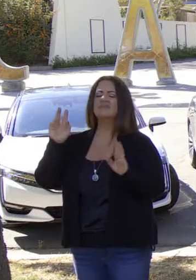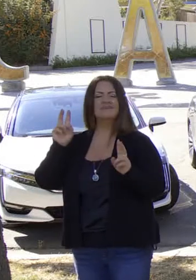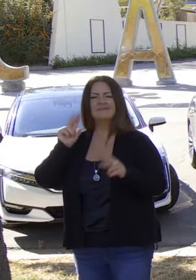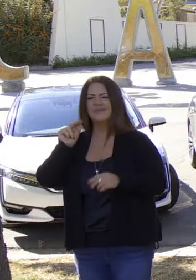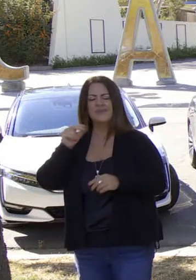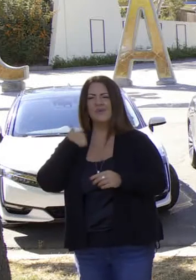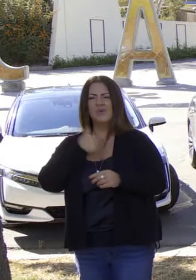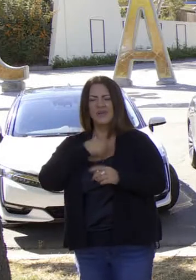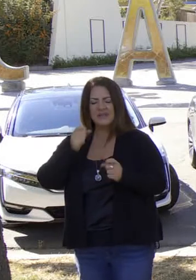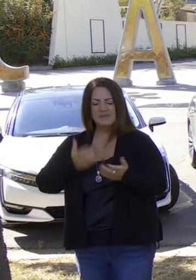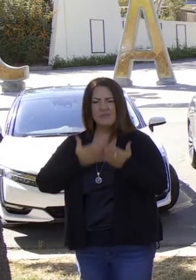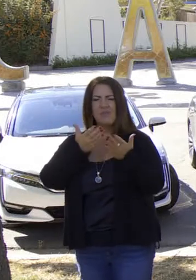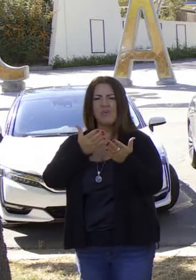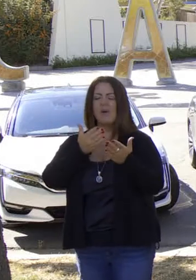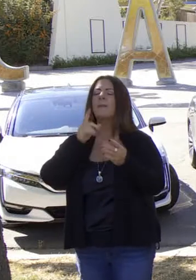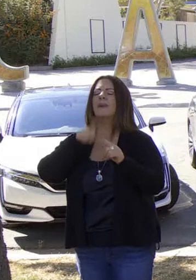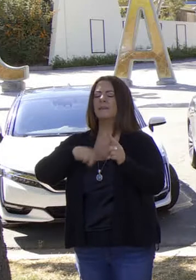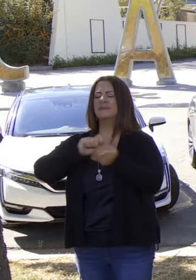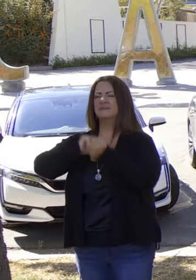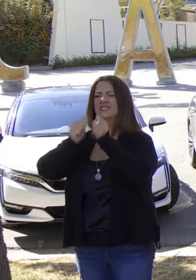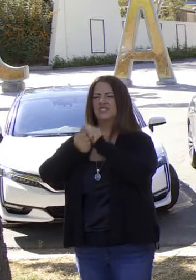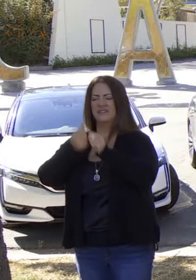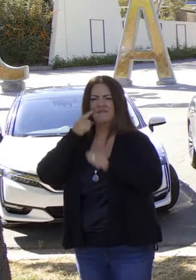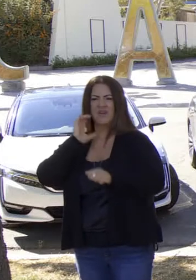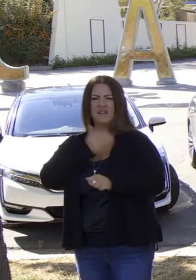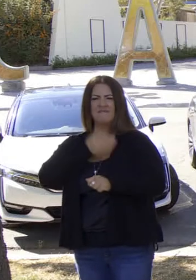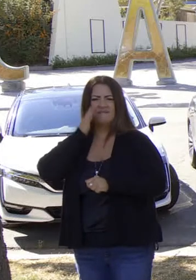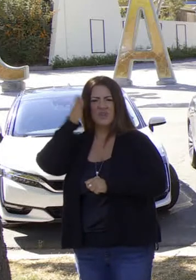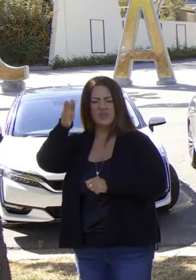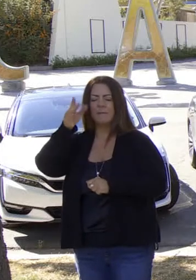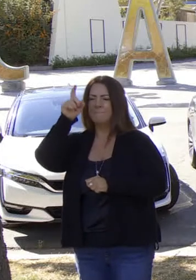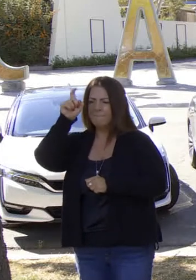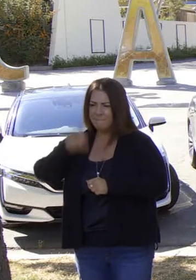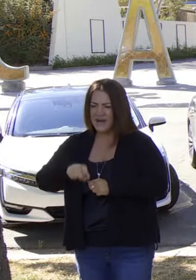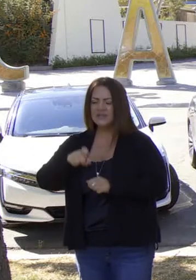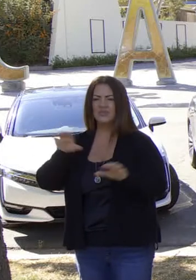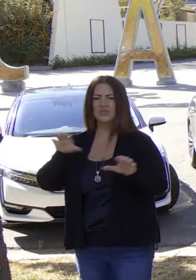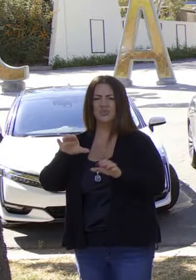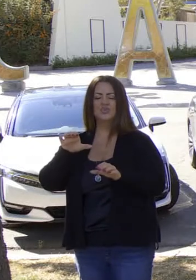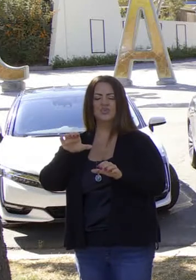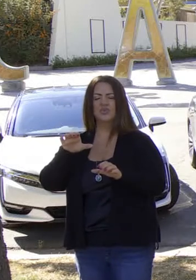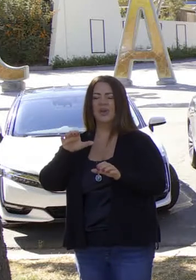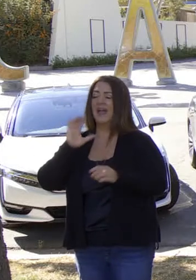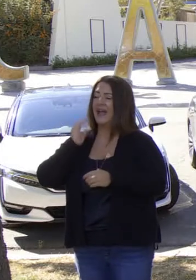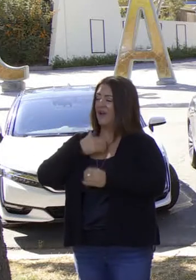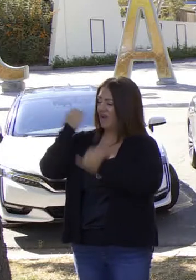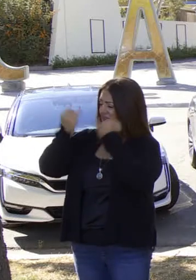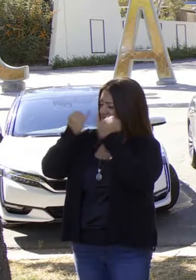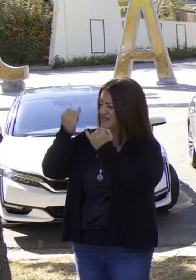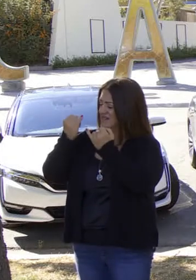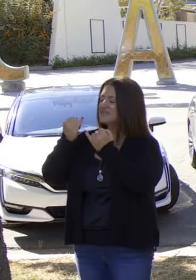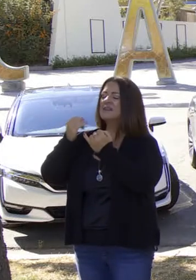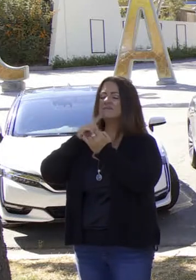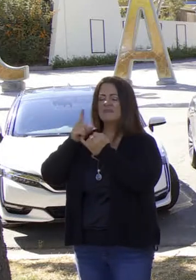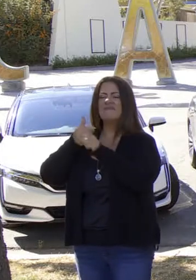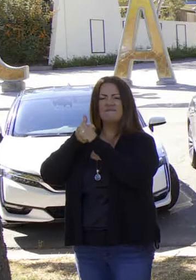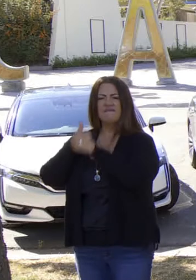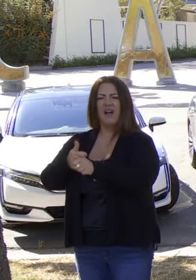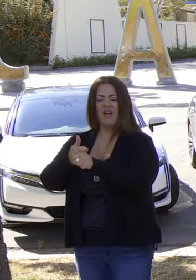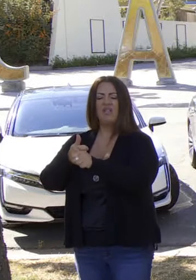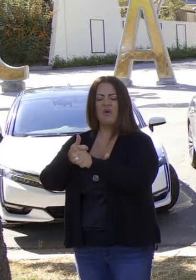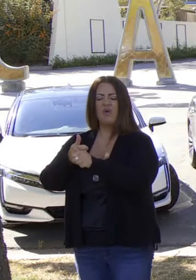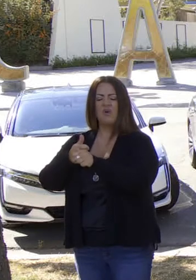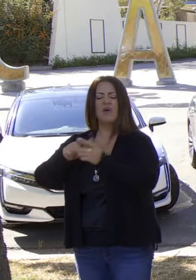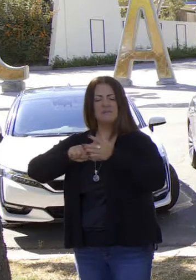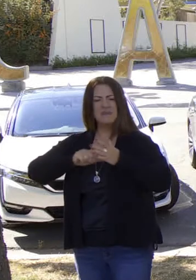necesario dar más que propuestas y promesas en el futuro. Tenemos que dar y alcanzar